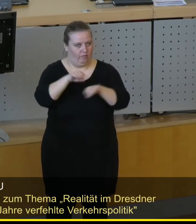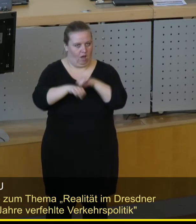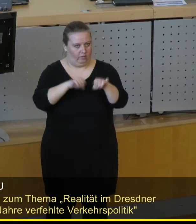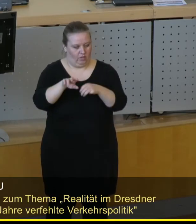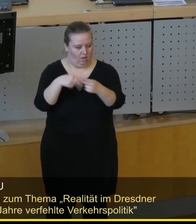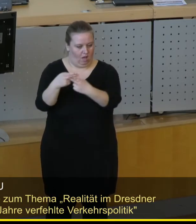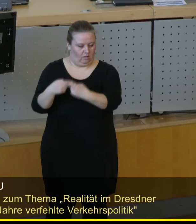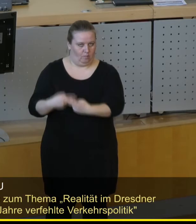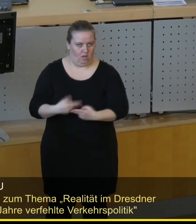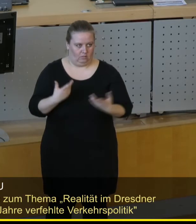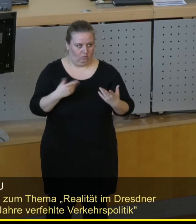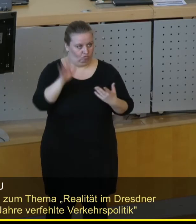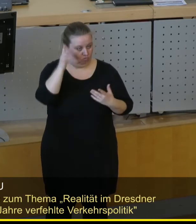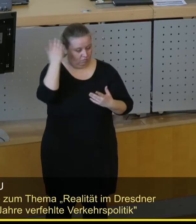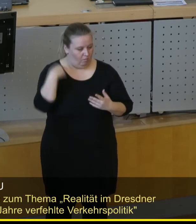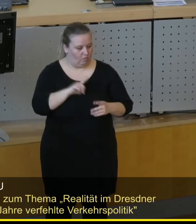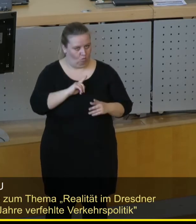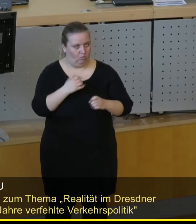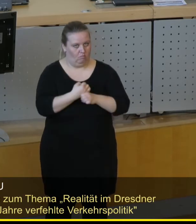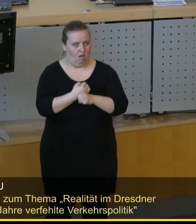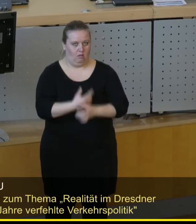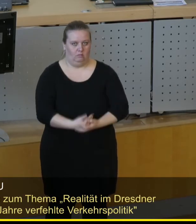Radverkehrsanlagen auch zurückgenommen.